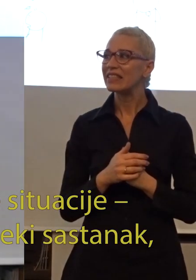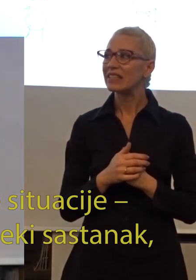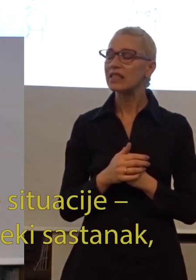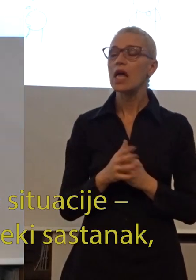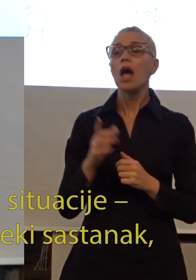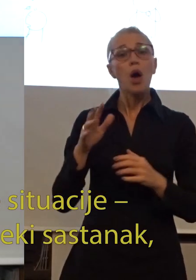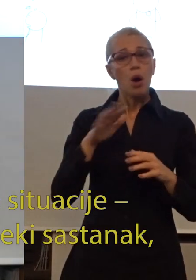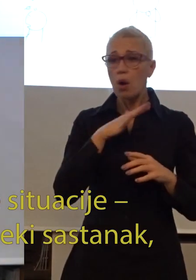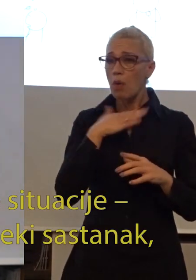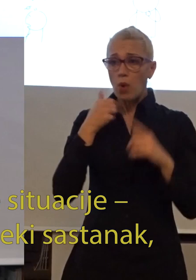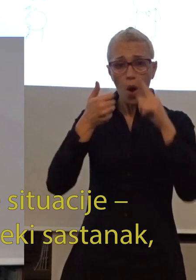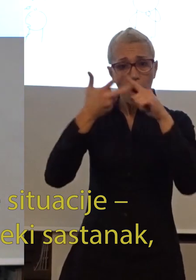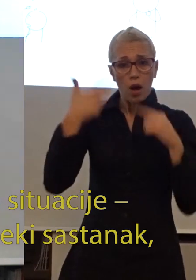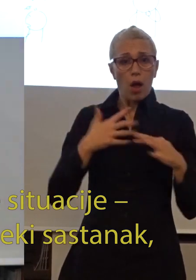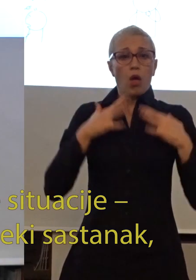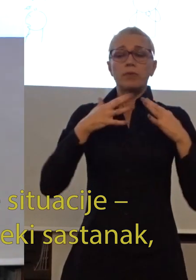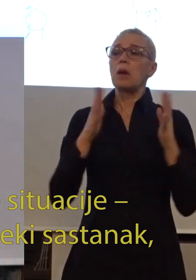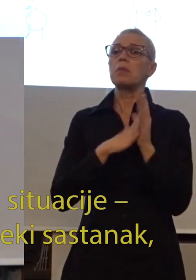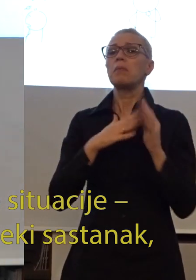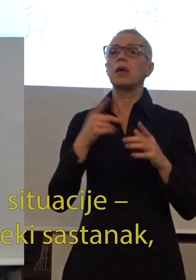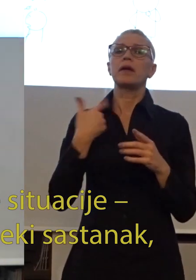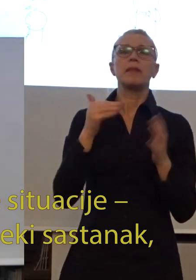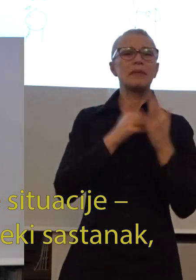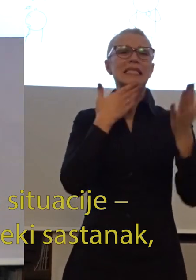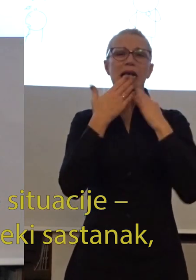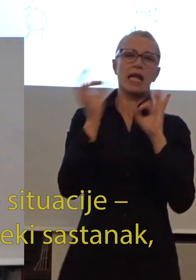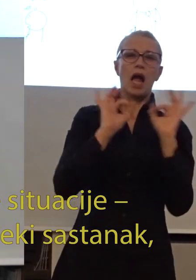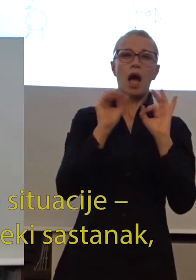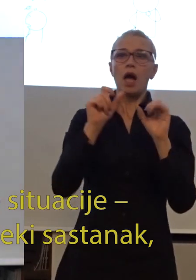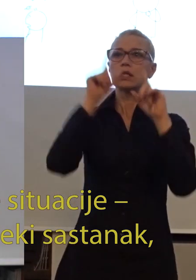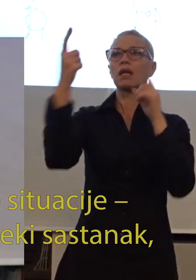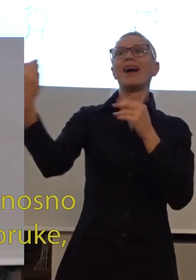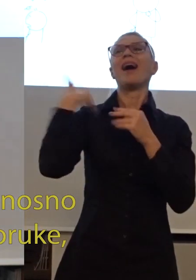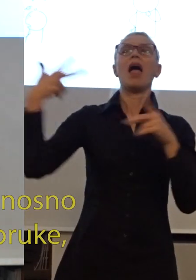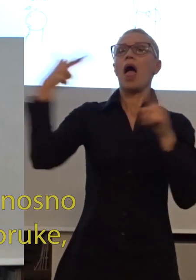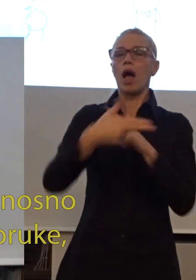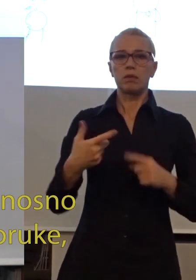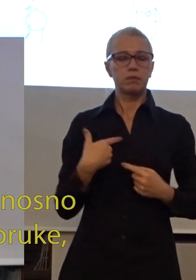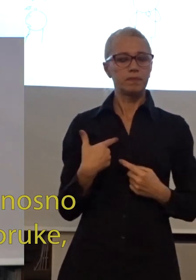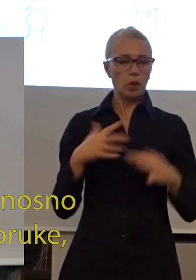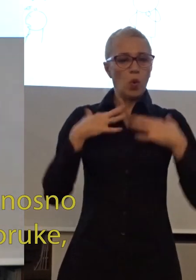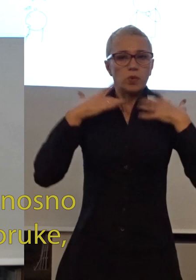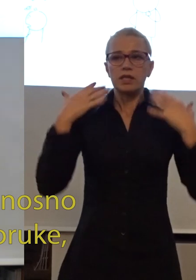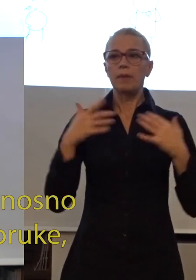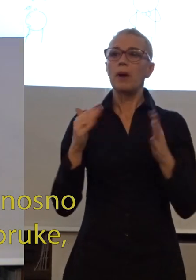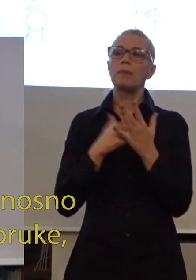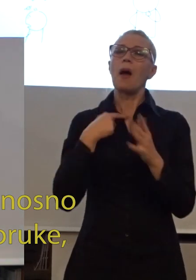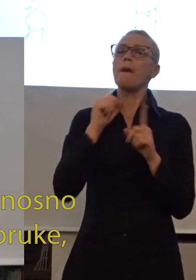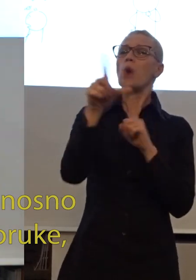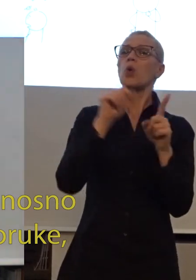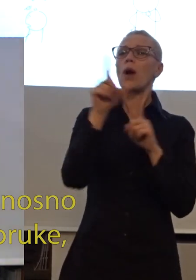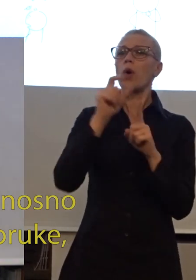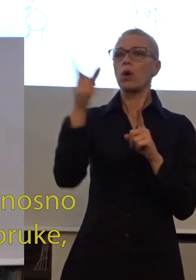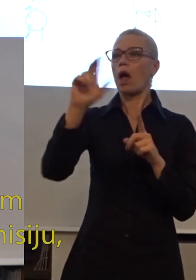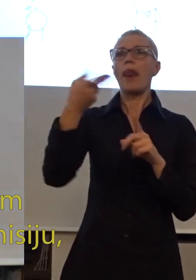Izminijarujem u mogu situacije. Kada mi iznena da otkažu neki sastanak, kada mi ignorišu, to jest ne odgovaraju na